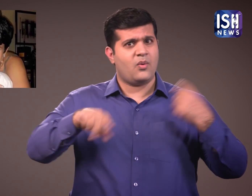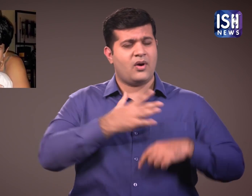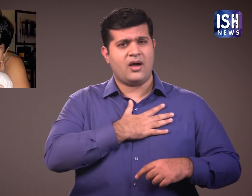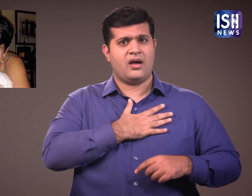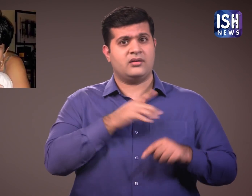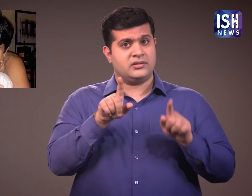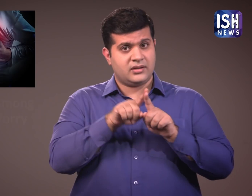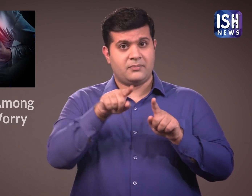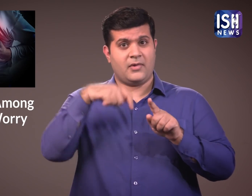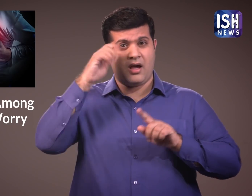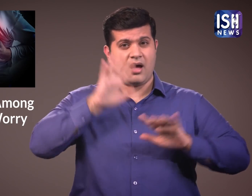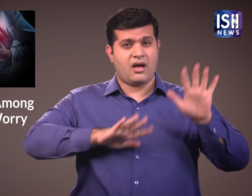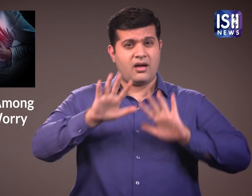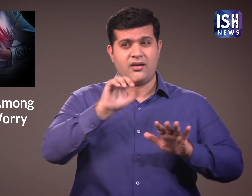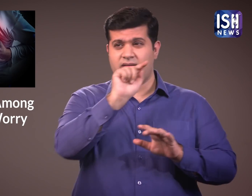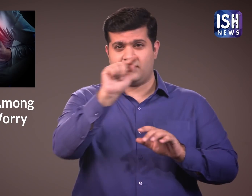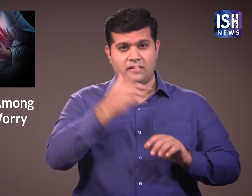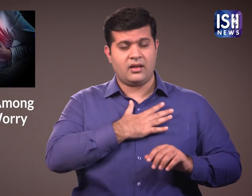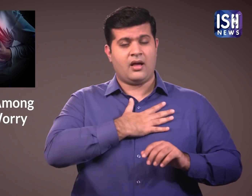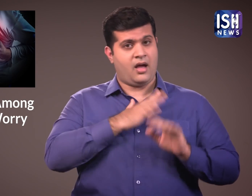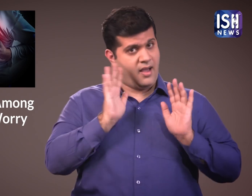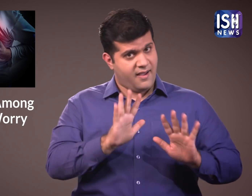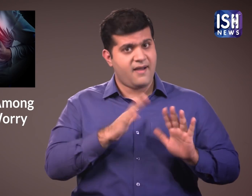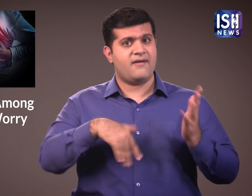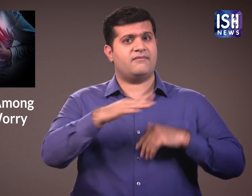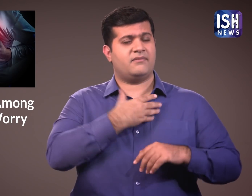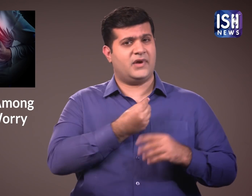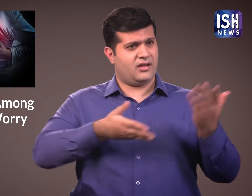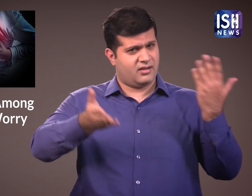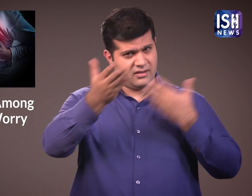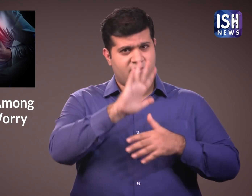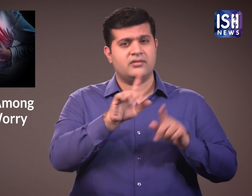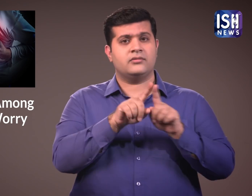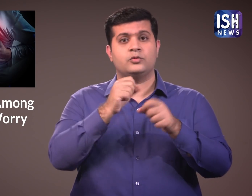कई यूवा, मशूर हस्तिया और नागरिक दिल के दौरे से पीडित है